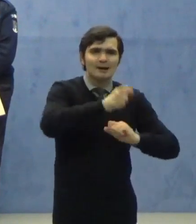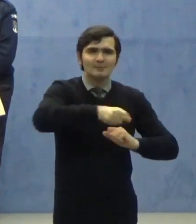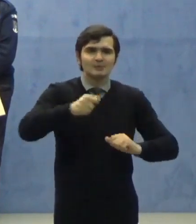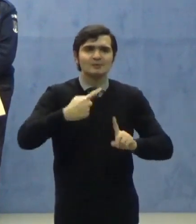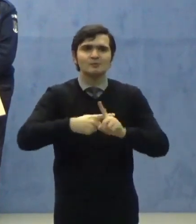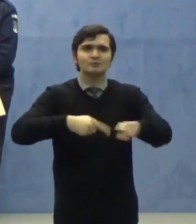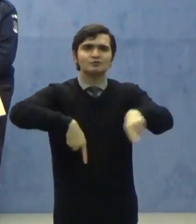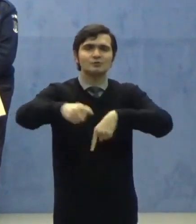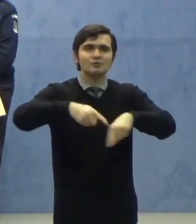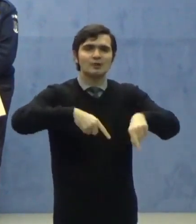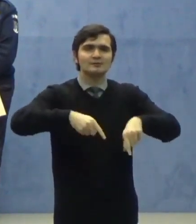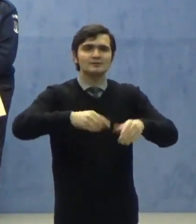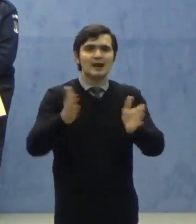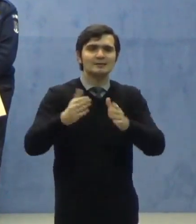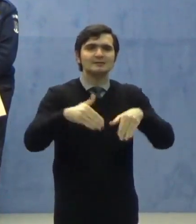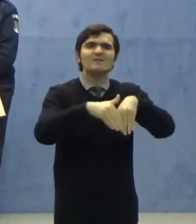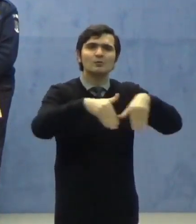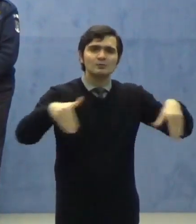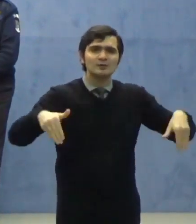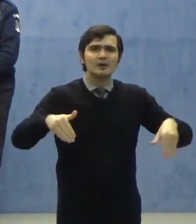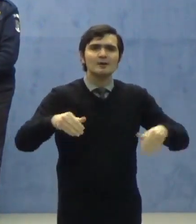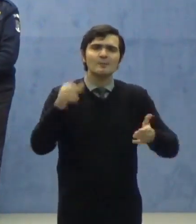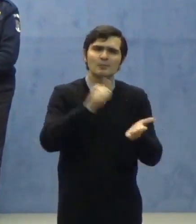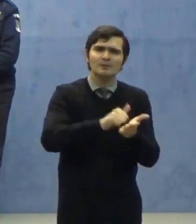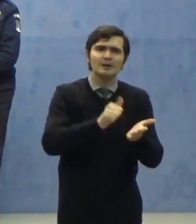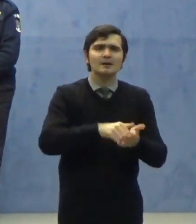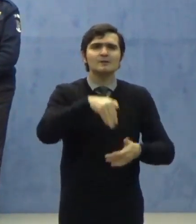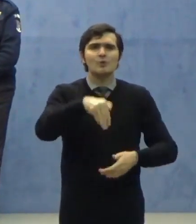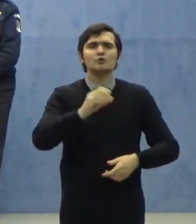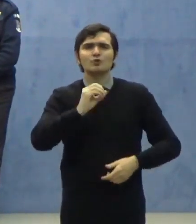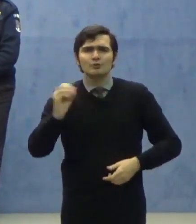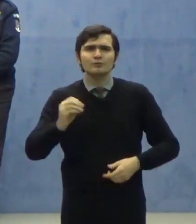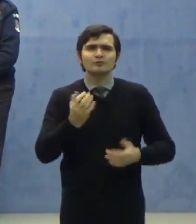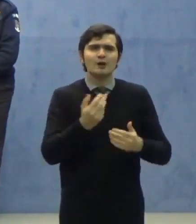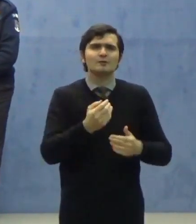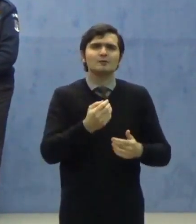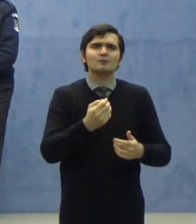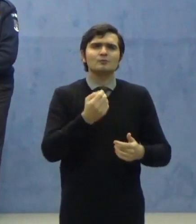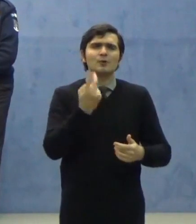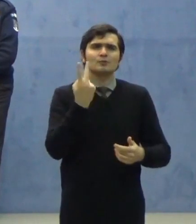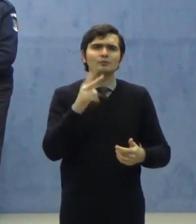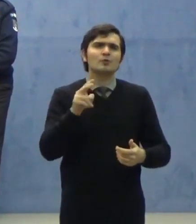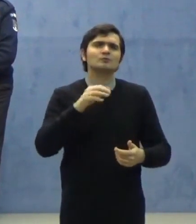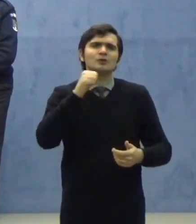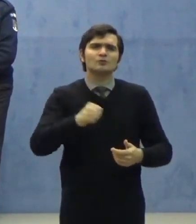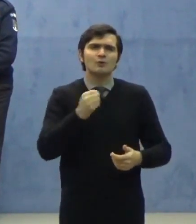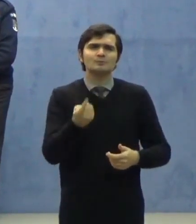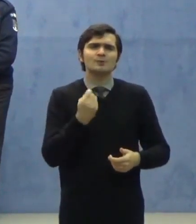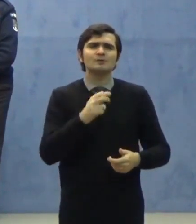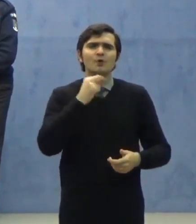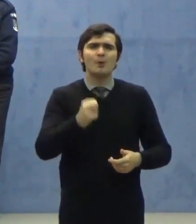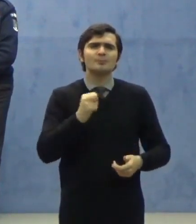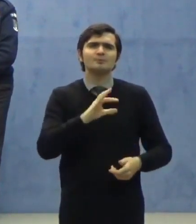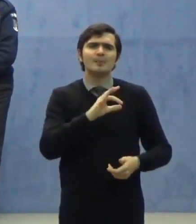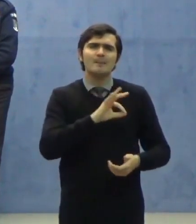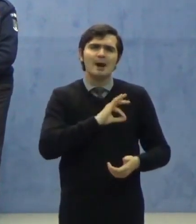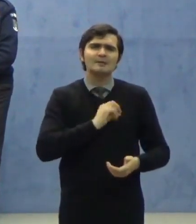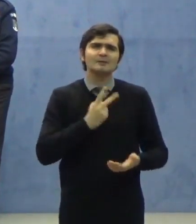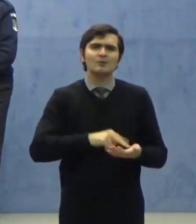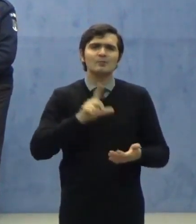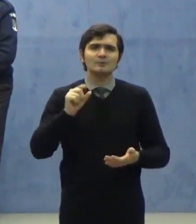transfrontalieră a unor bunuri, publicată în monitorul oficial a României, partea 1 numărul 219 din 18 martie 2020,